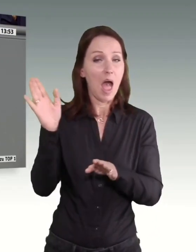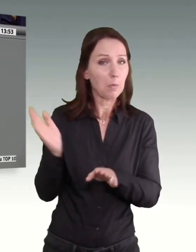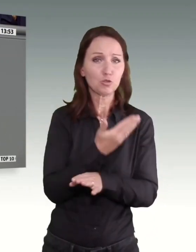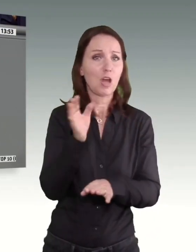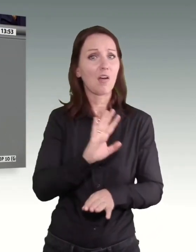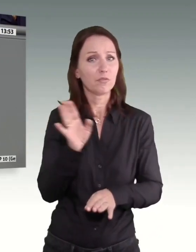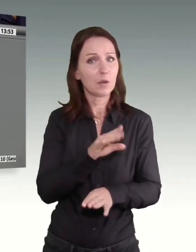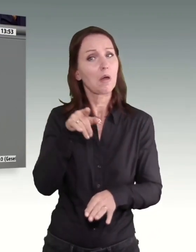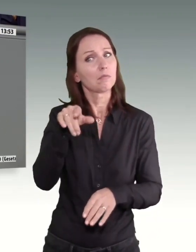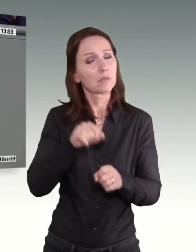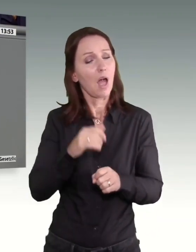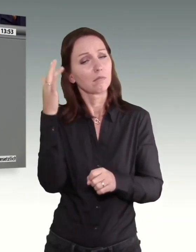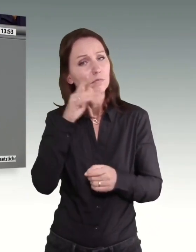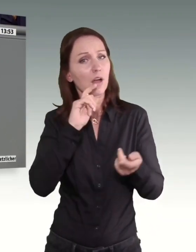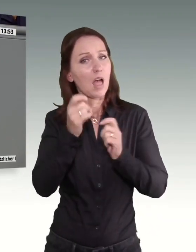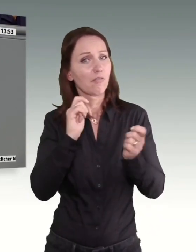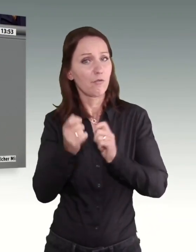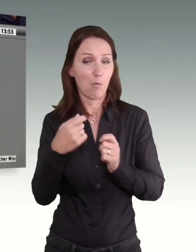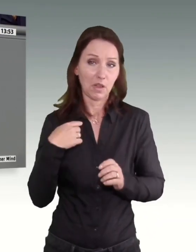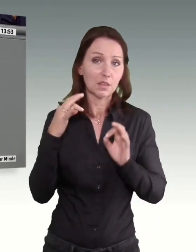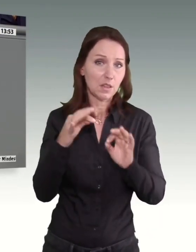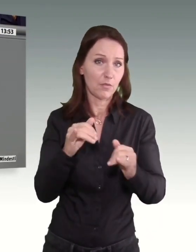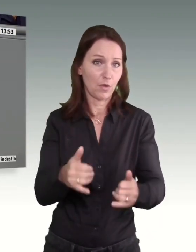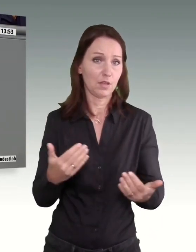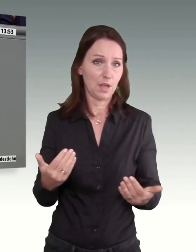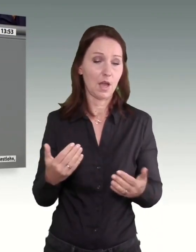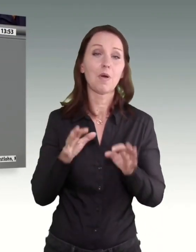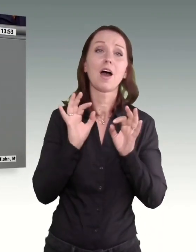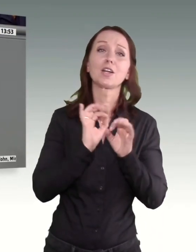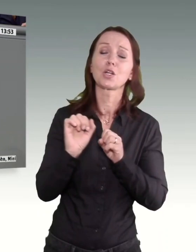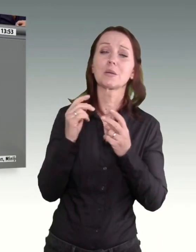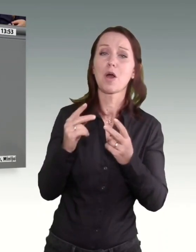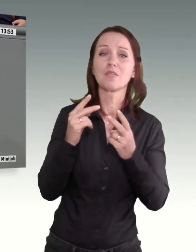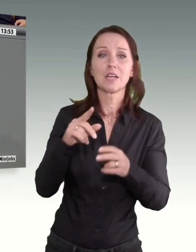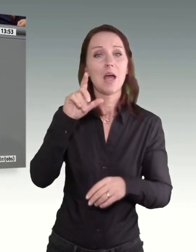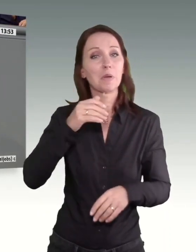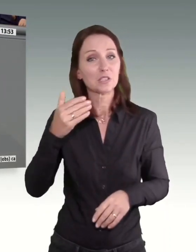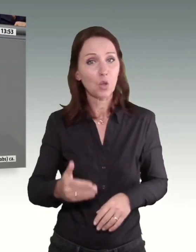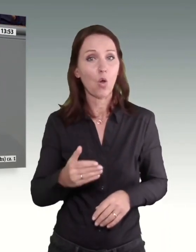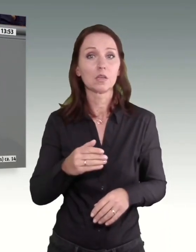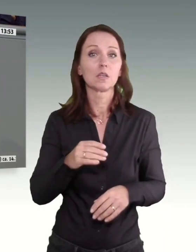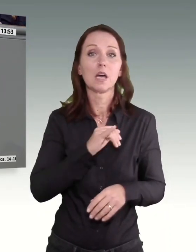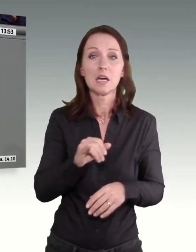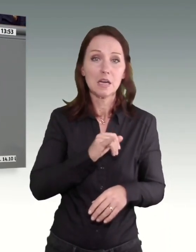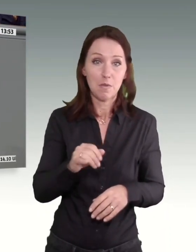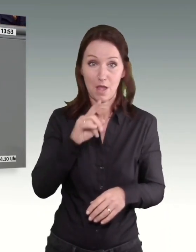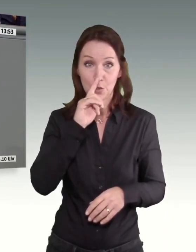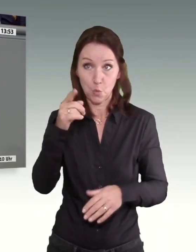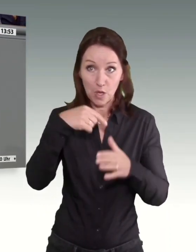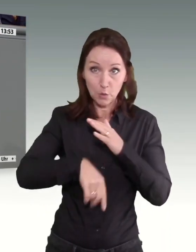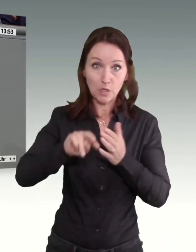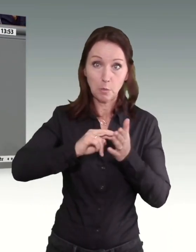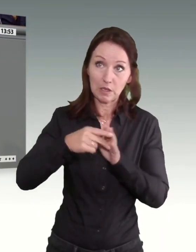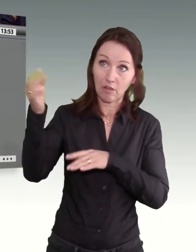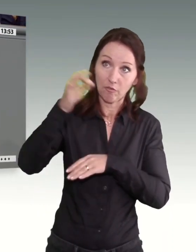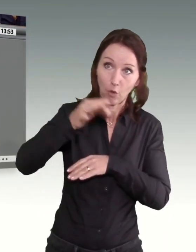sehr. Nichtsdestotrotz ist es auch wichtig, dass eben der Mindestlohn nicht dauerhaft nur durch Politik entschieden